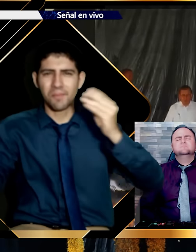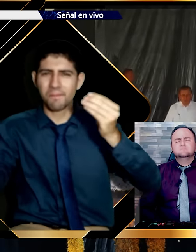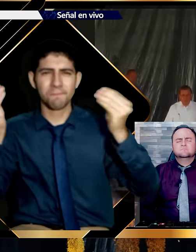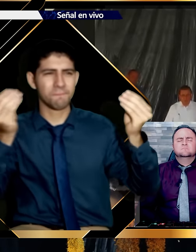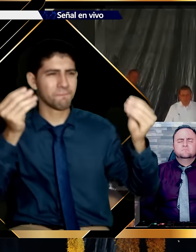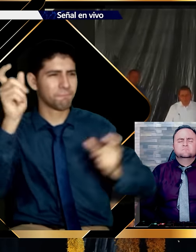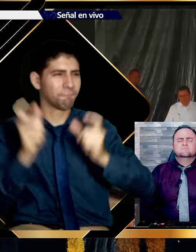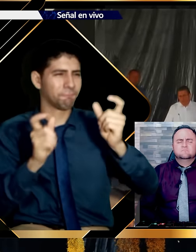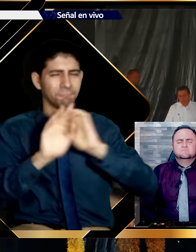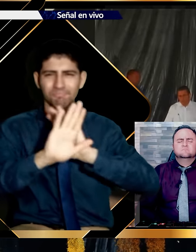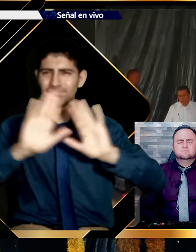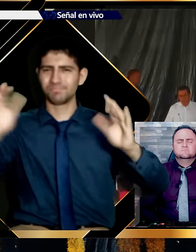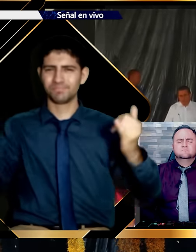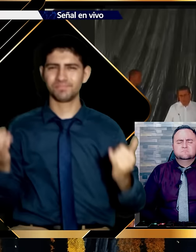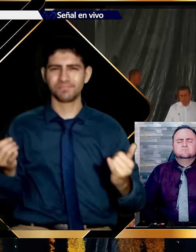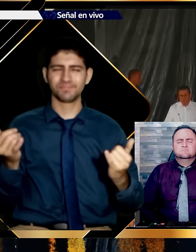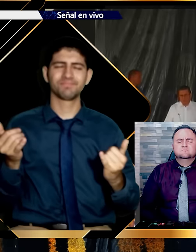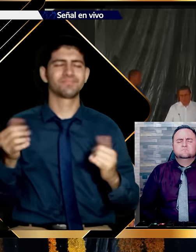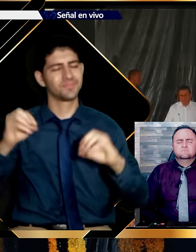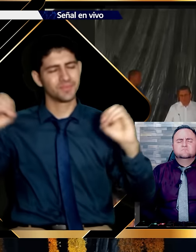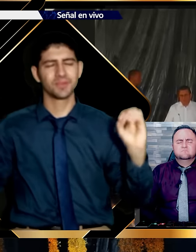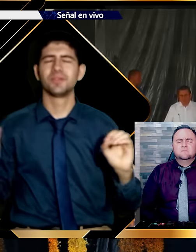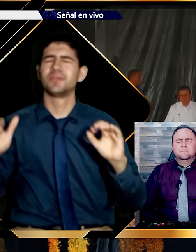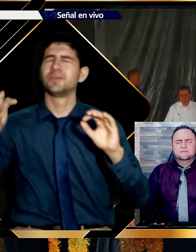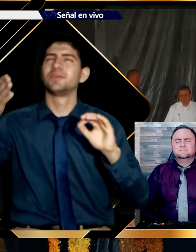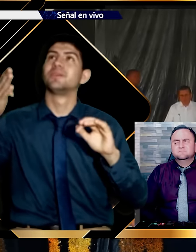Hoy cuenta con más de setecientos en este recinto.